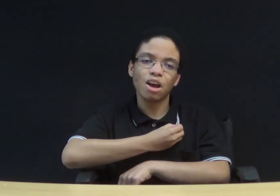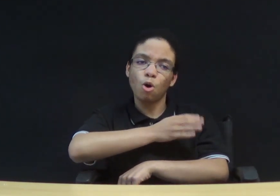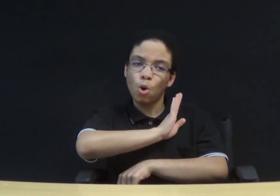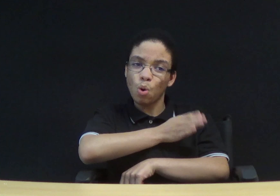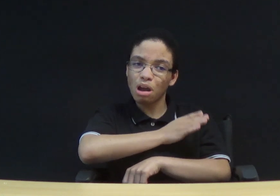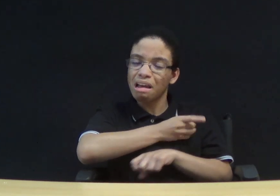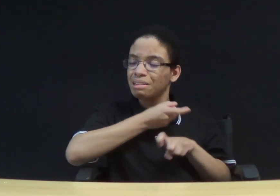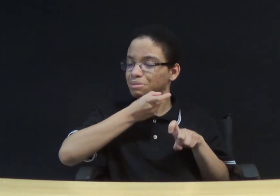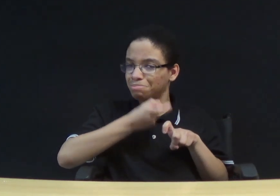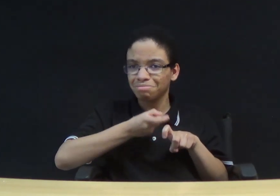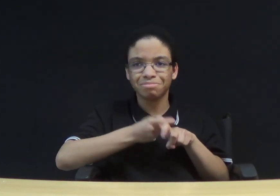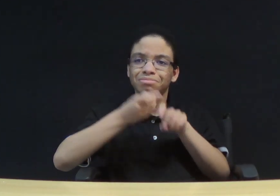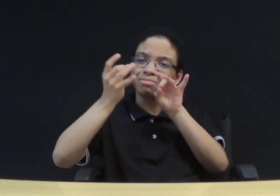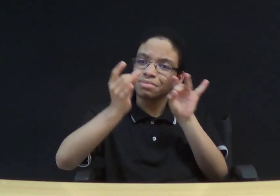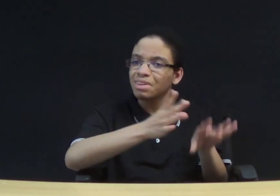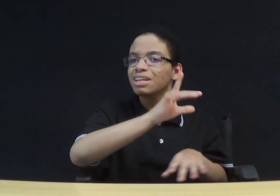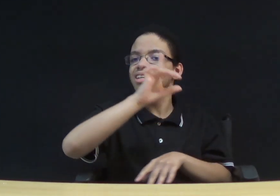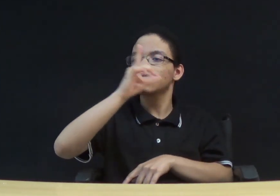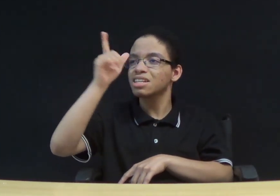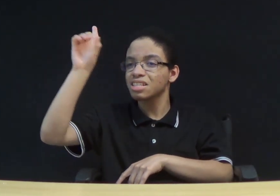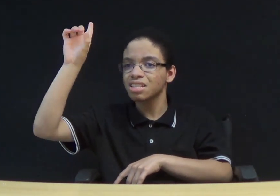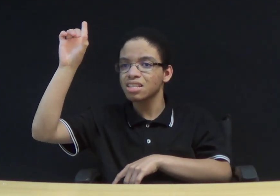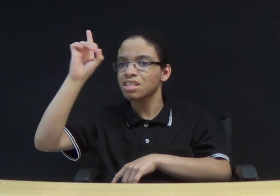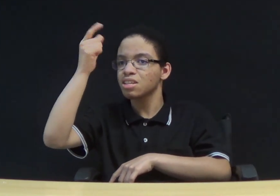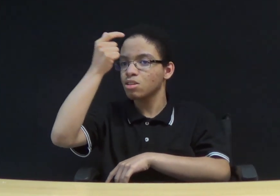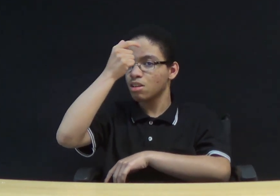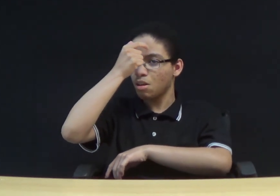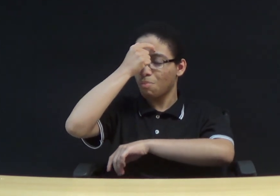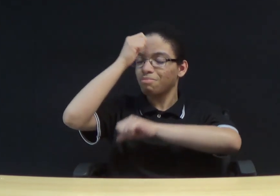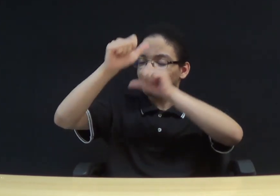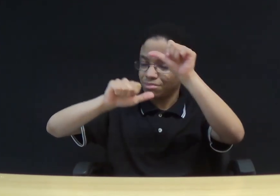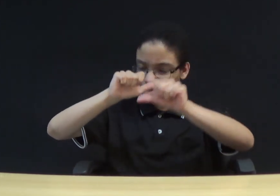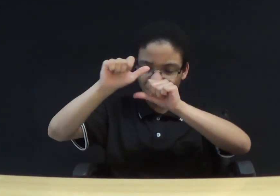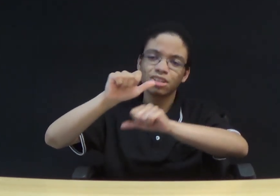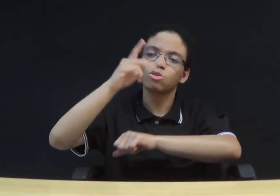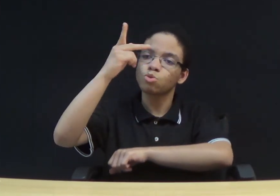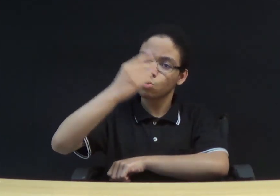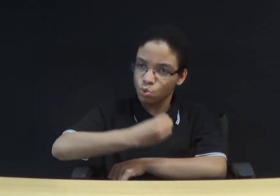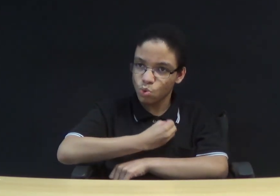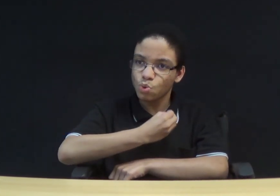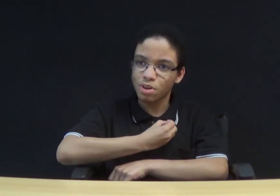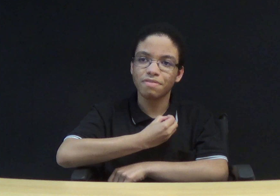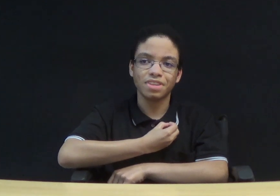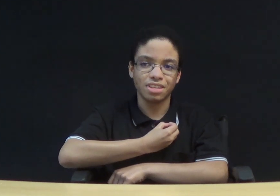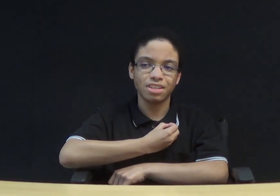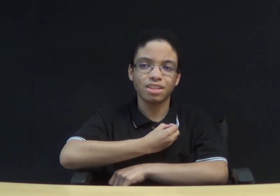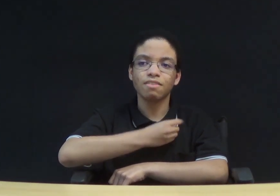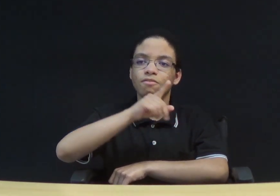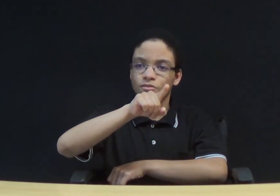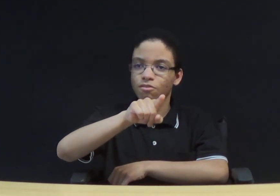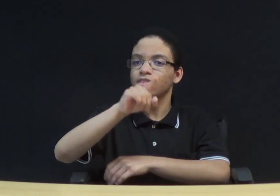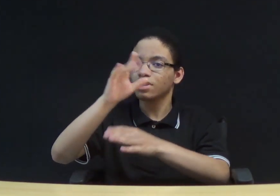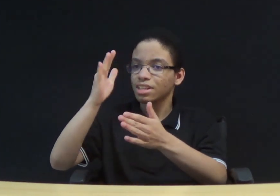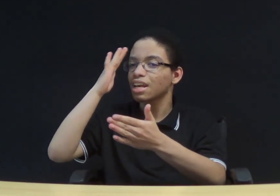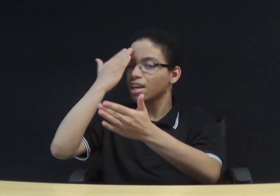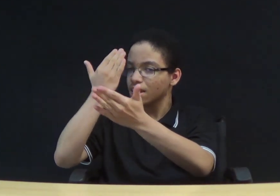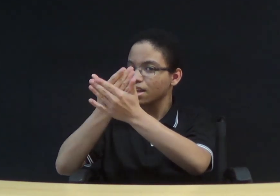pensamentos, guie sua vida para que crie em suas sagradas escrituras dia após dia, e jamais te desvie do